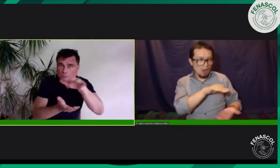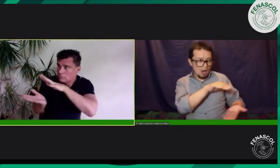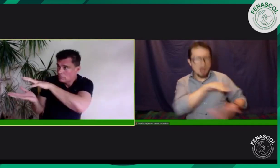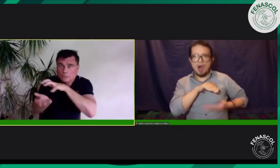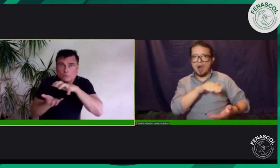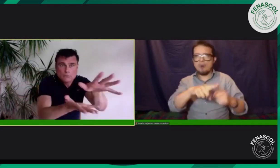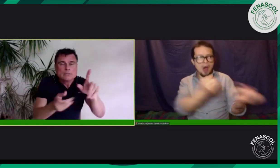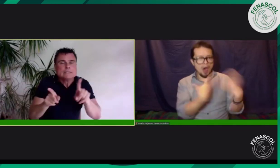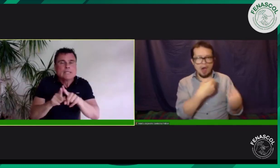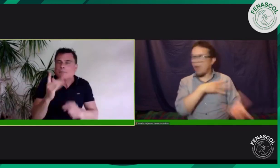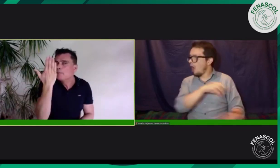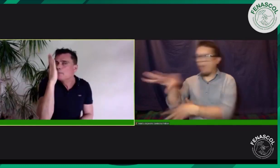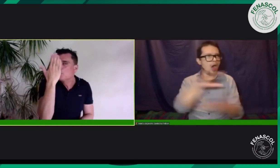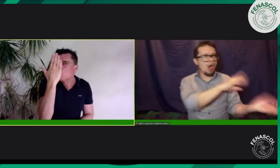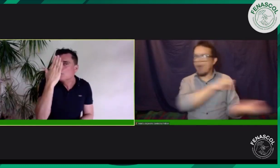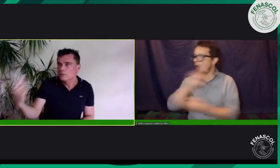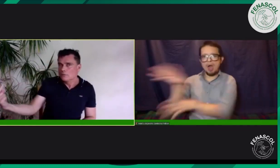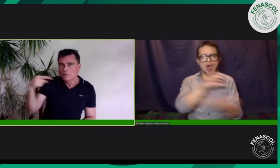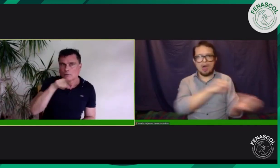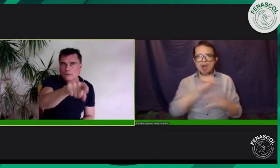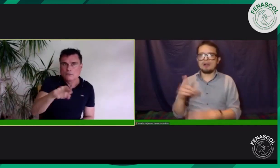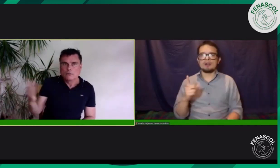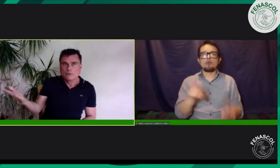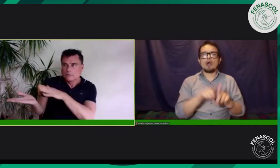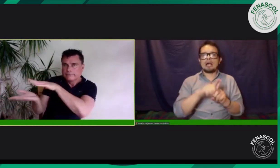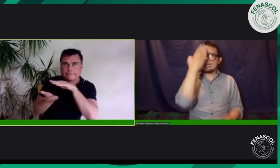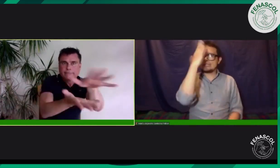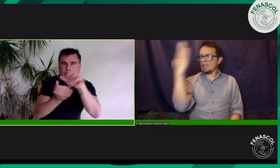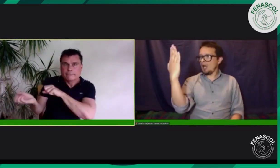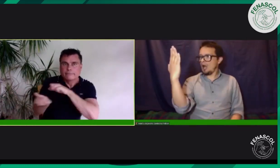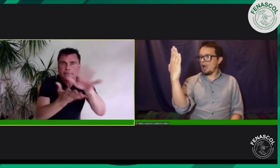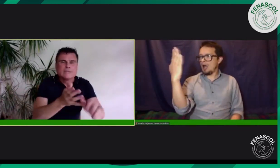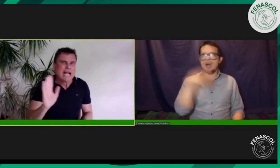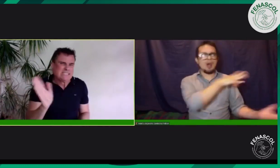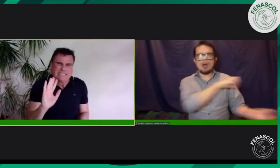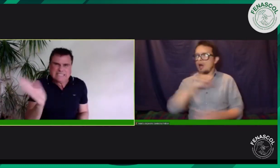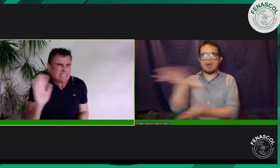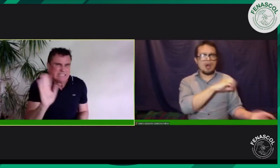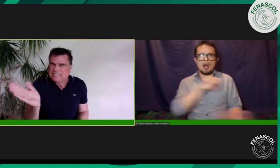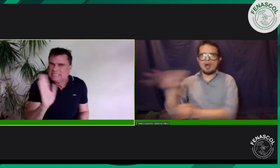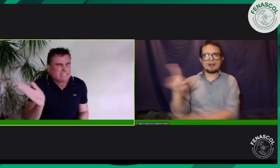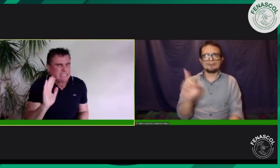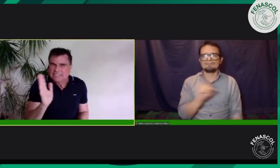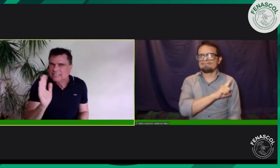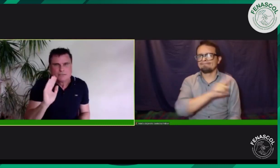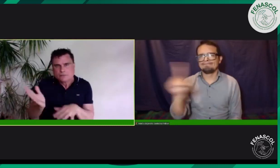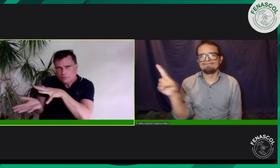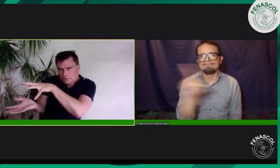le da la información a la persona sorda y la persona sorda sencillamente se encarga de entregarla de la misma manera, como si fuera un espejo.